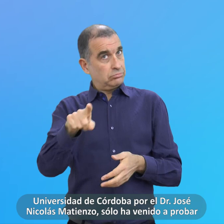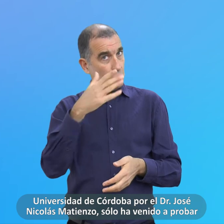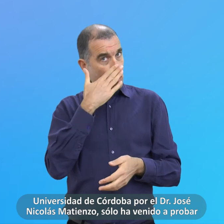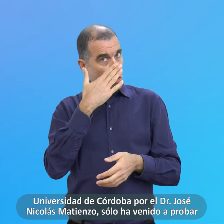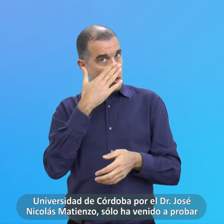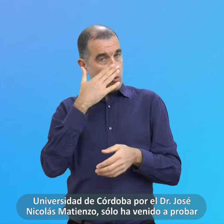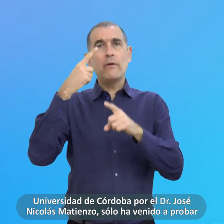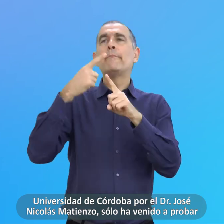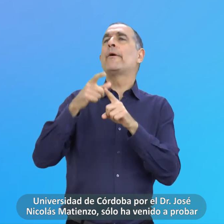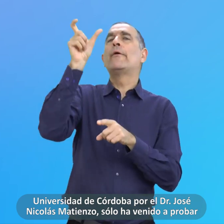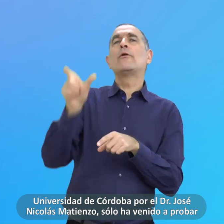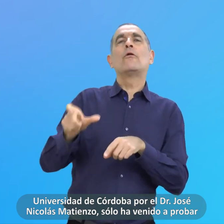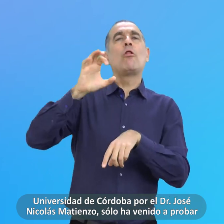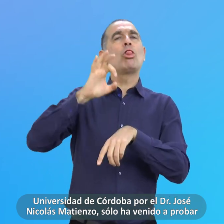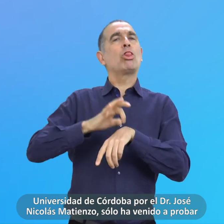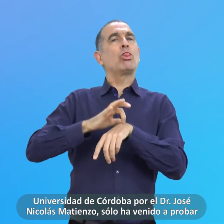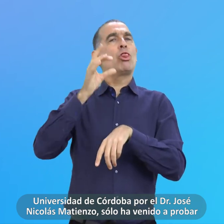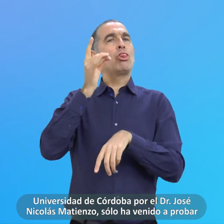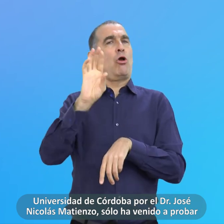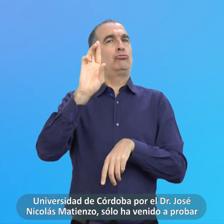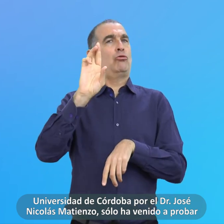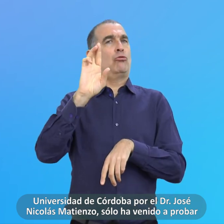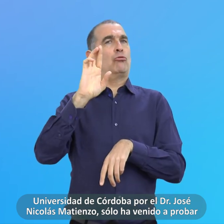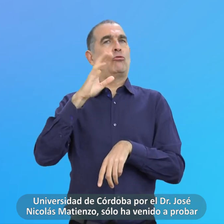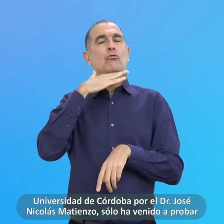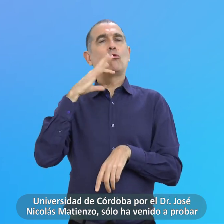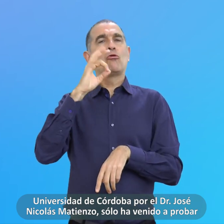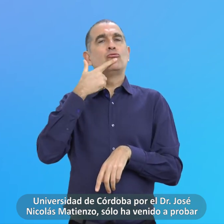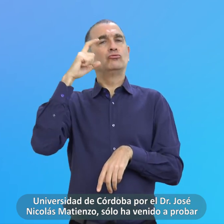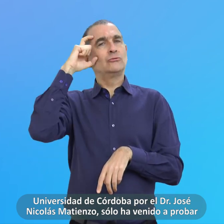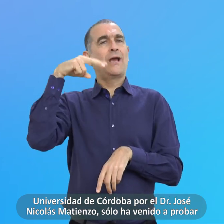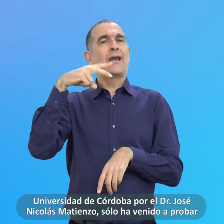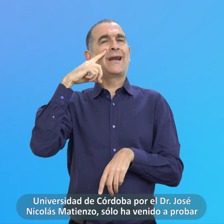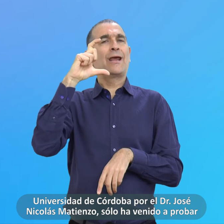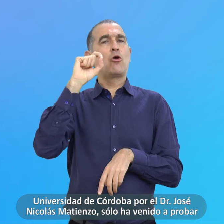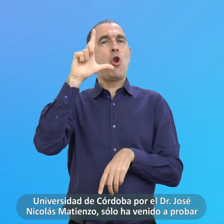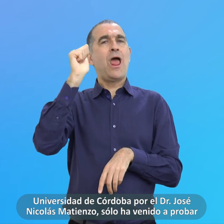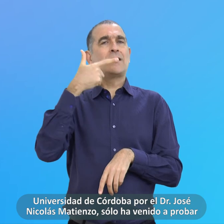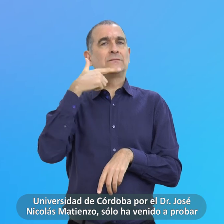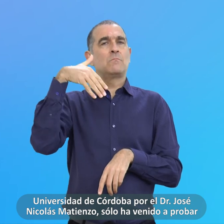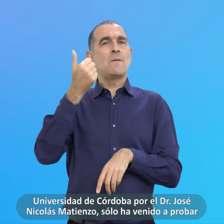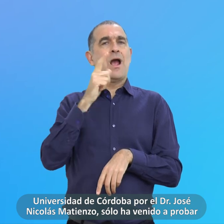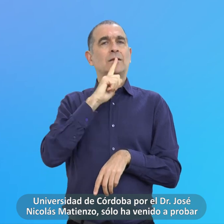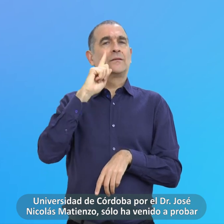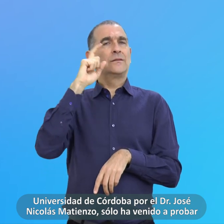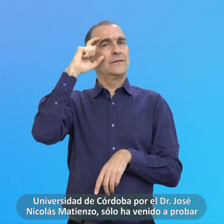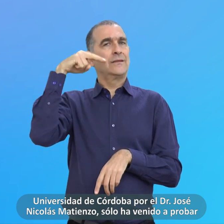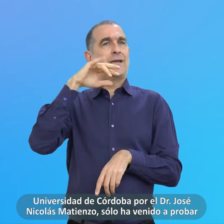José Nicolás Matienzo Solo Solo Ha